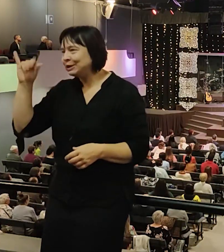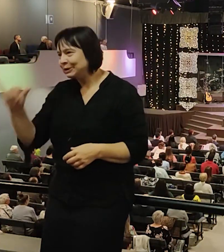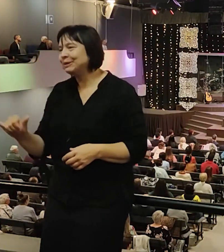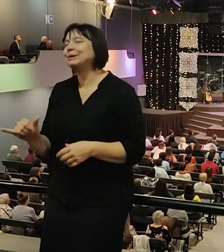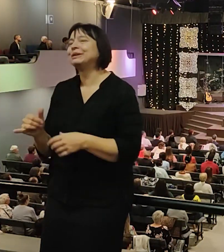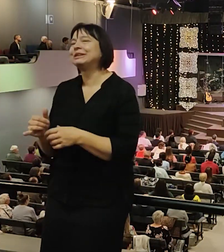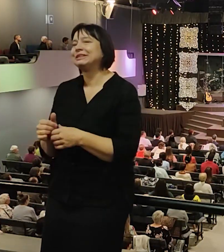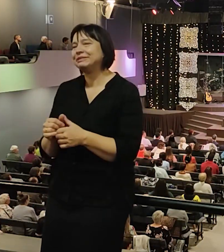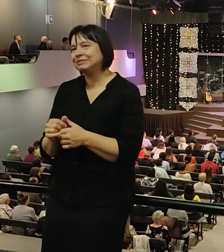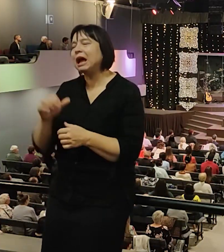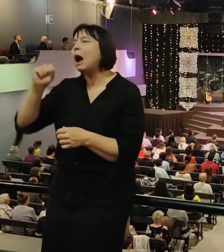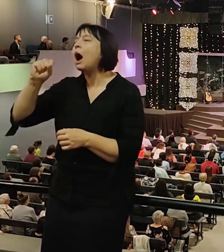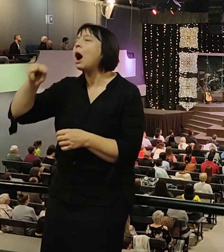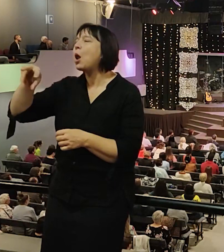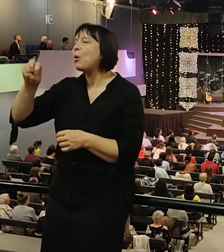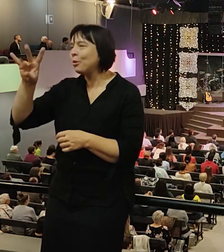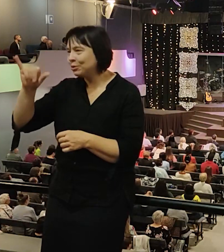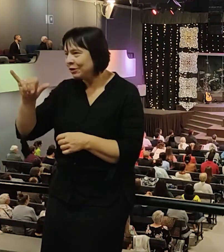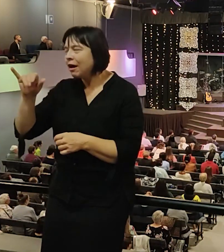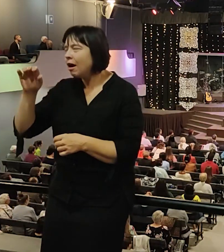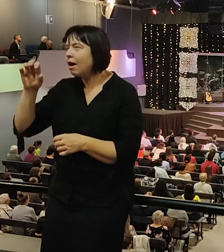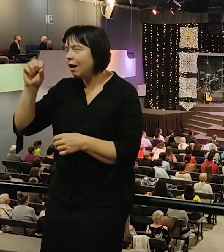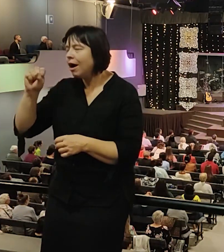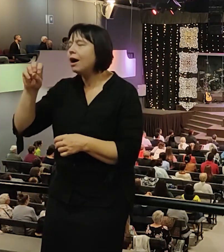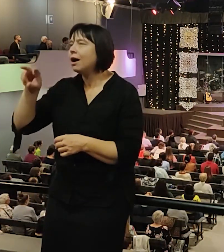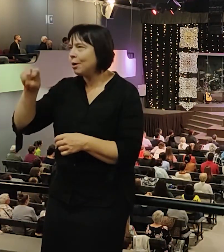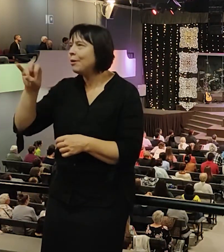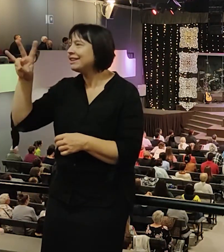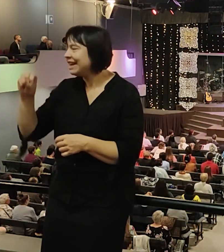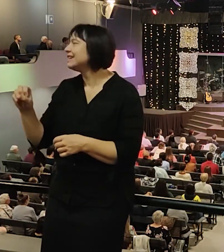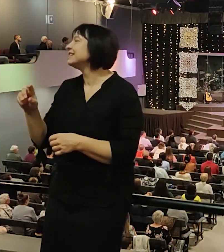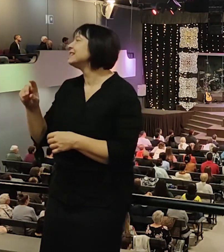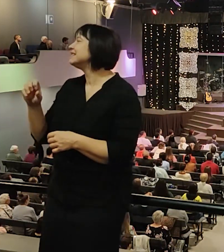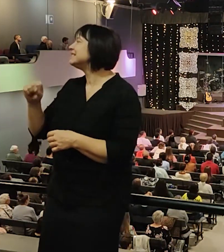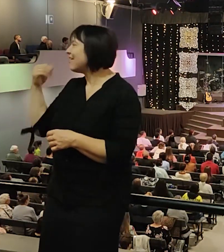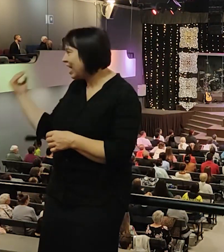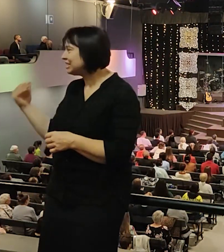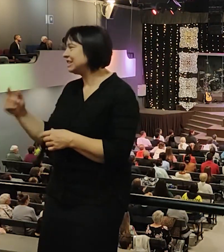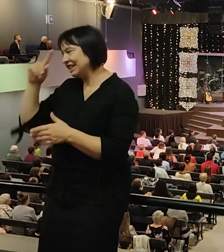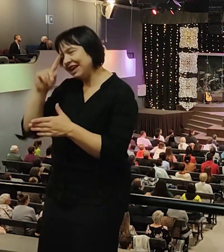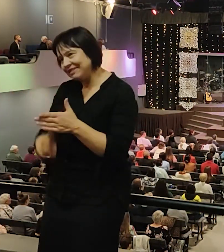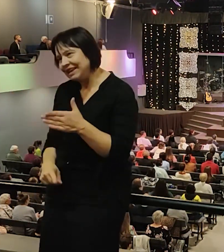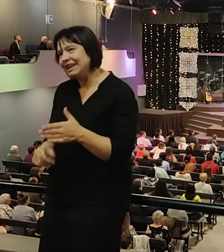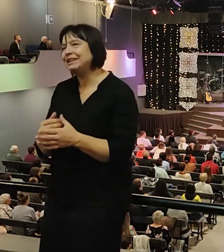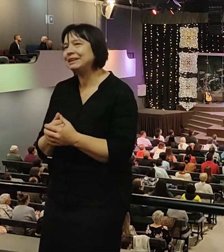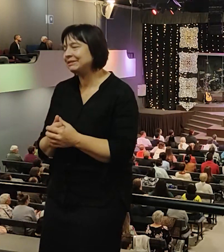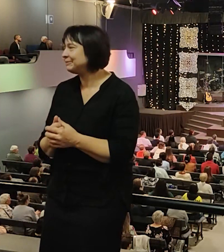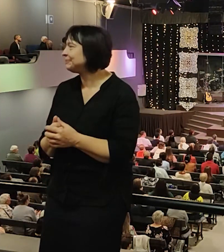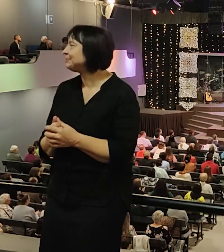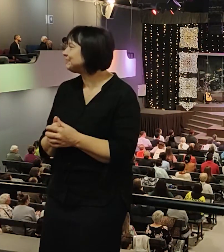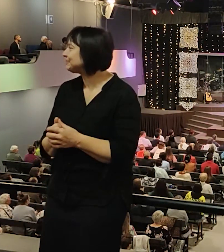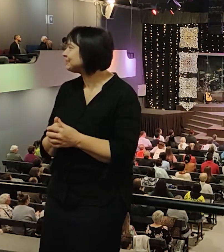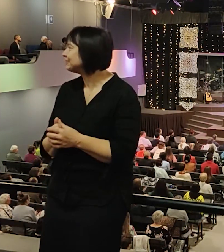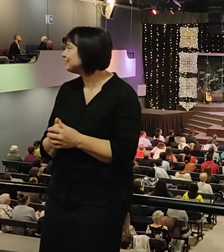И Анона за ваше доверие. Вы доверяете в людей ваших. И даже не боитесь.